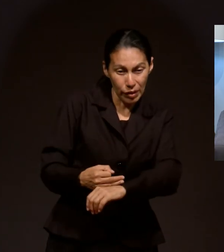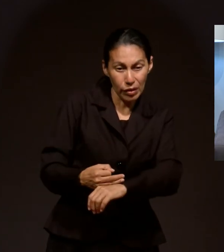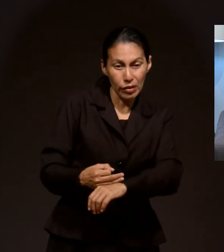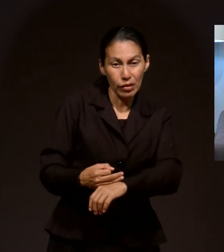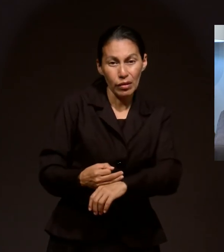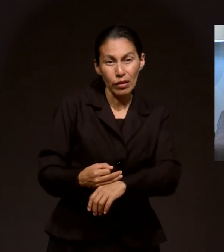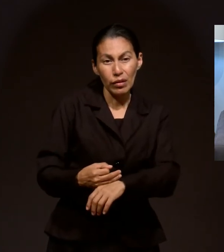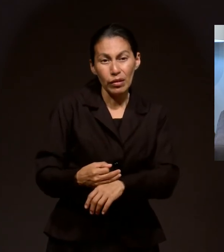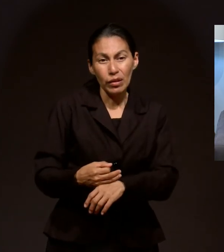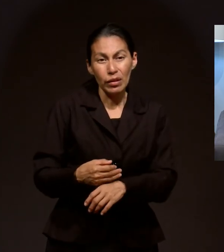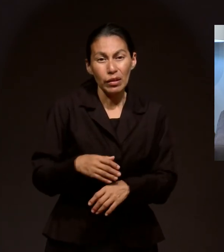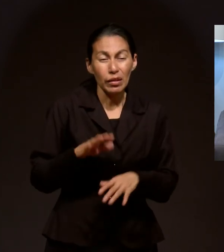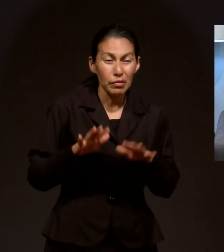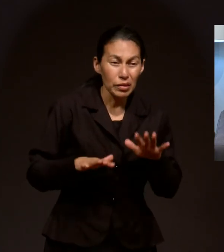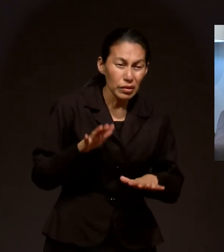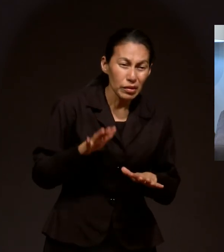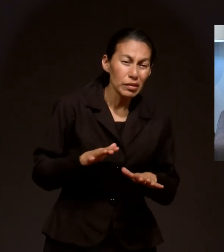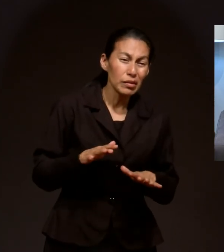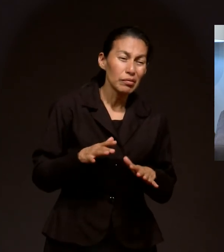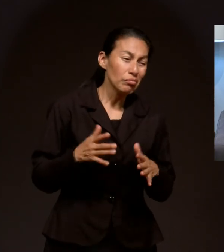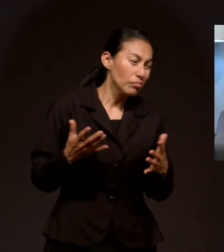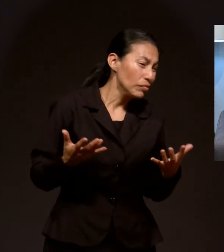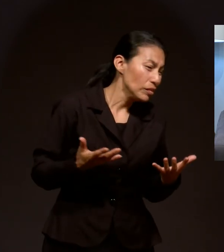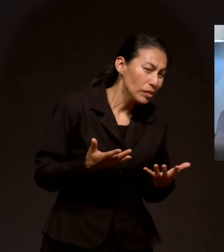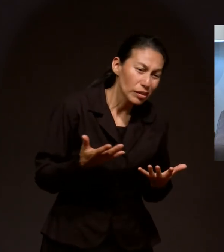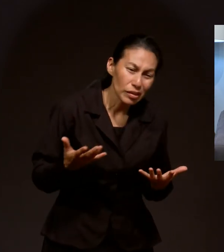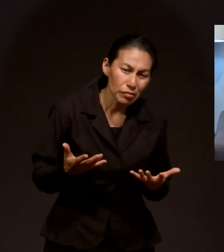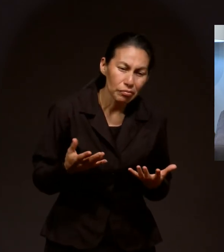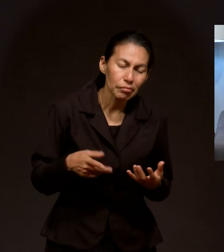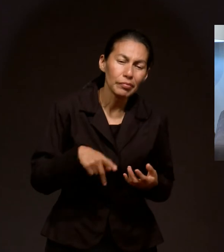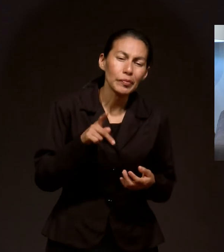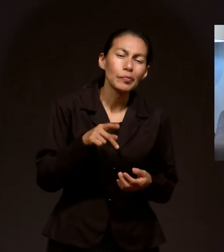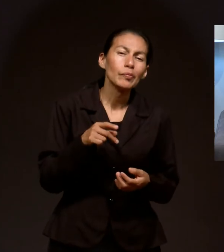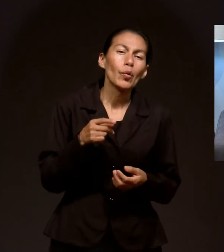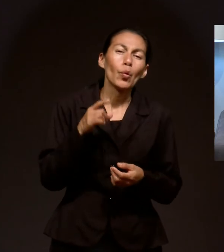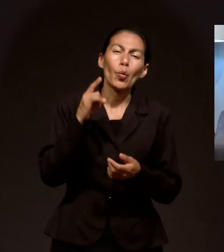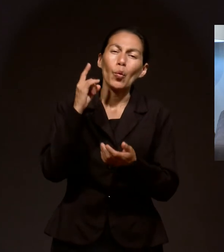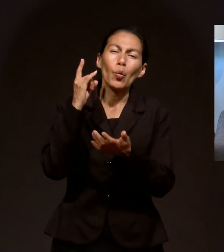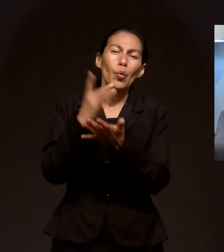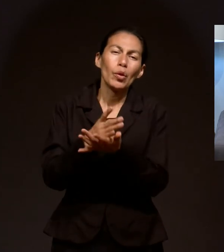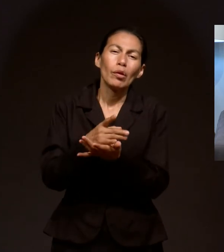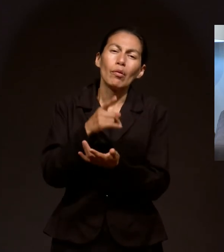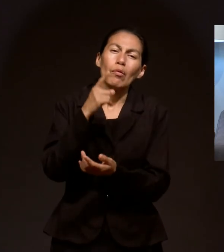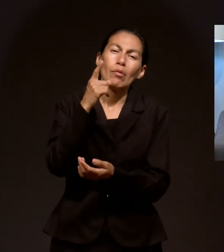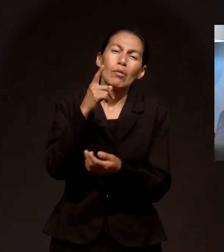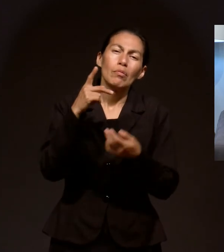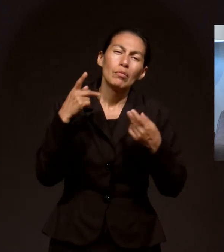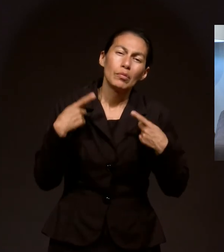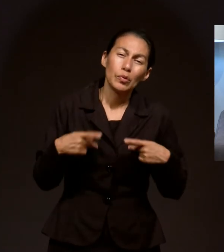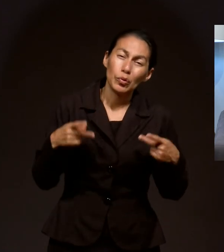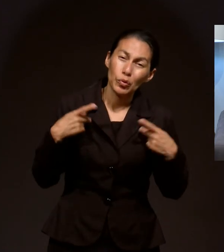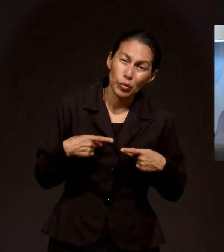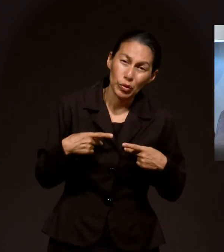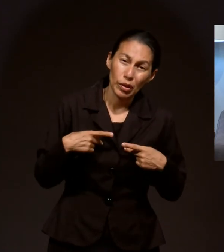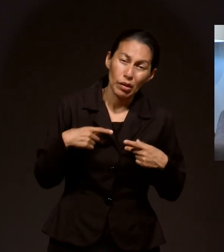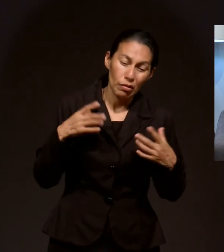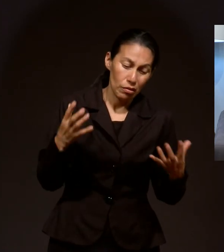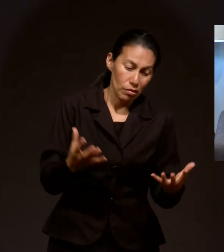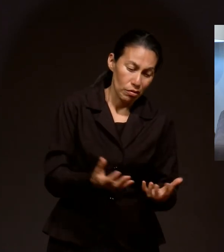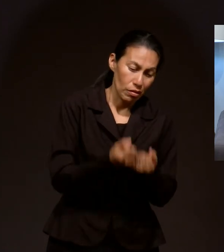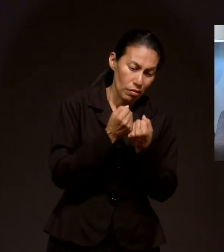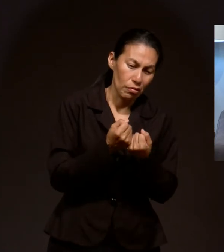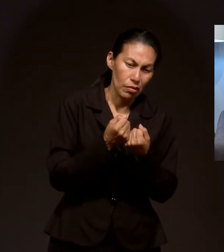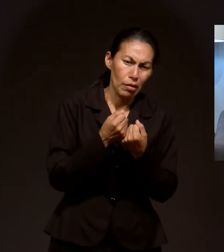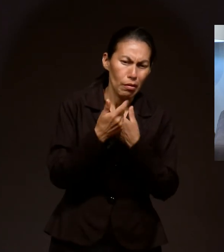Y tiene un recurso a quien acudir. El mismo que te libró a ti de Satanás. Y que sigue librándote